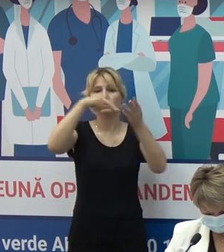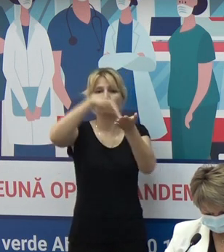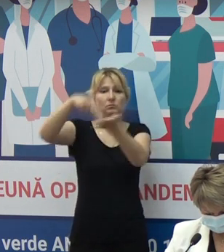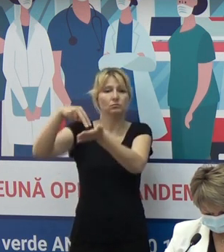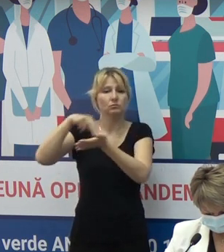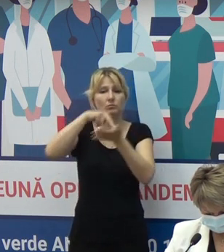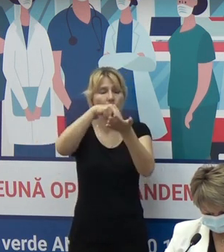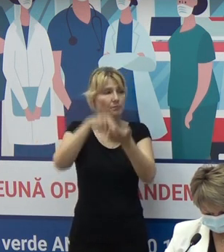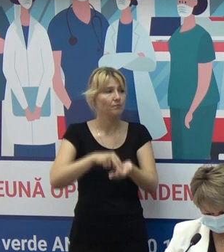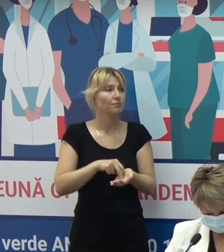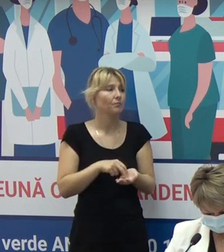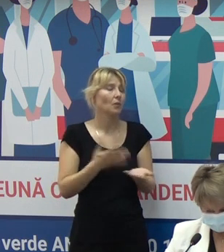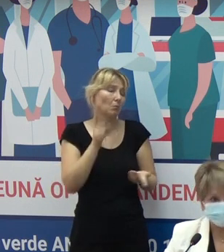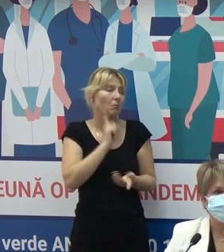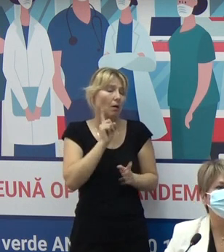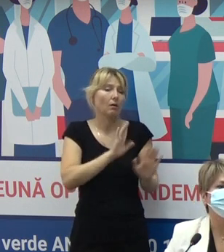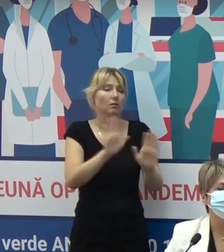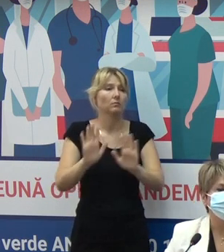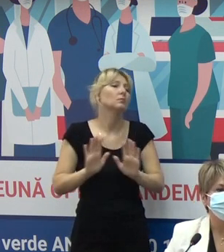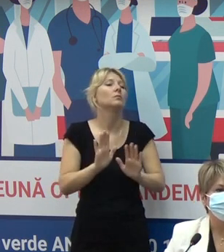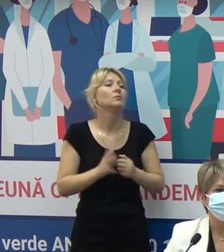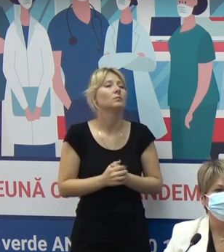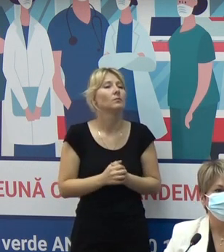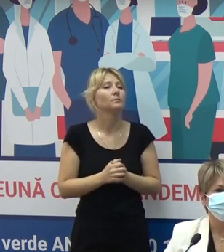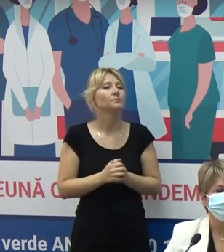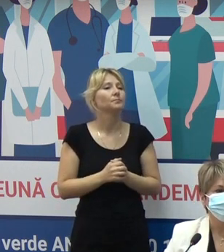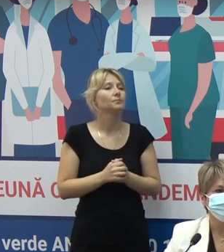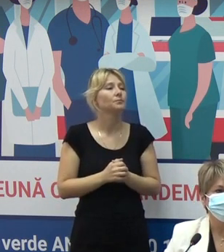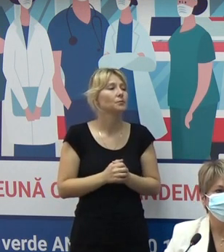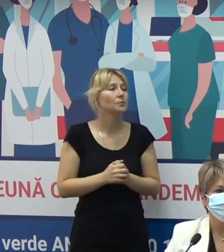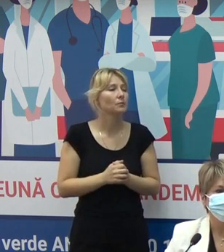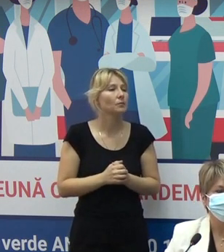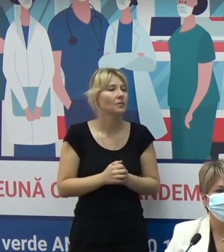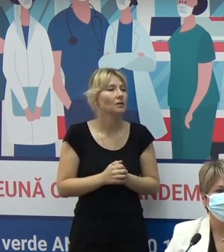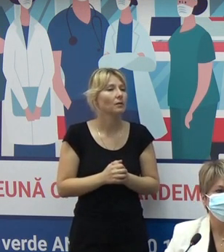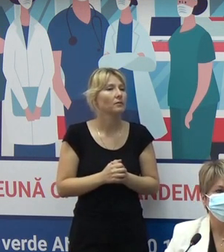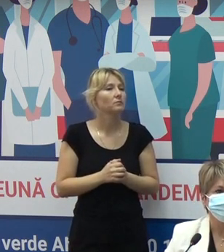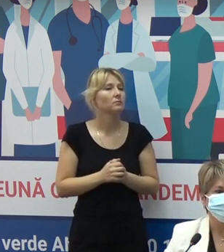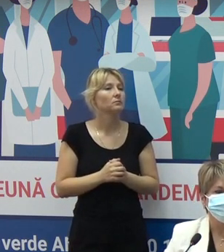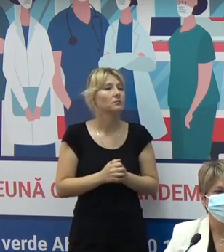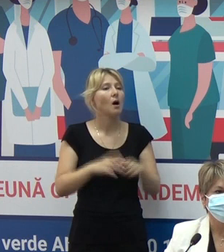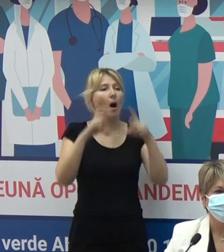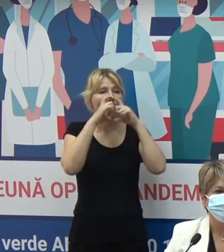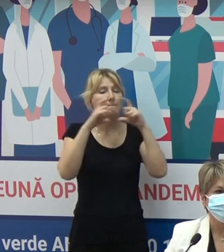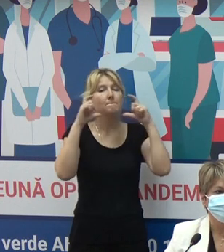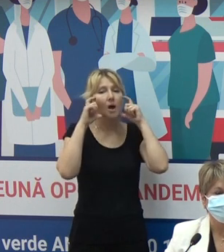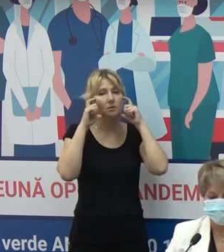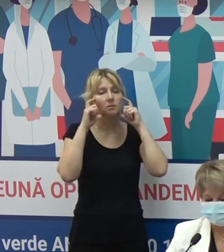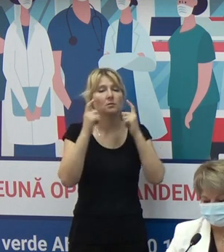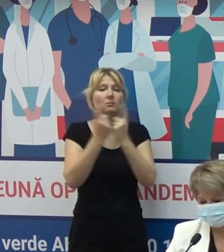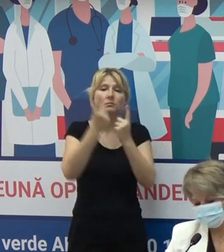cam astea. Cu toată mă, știi, doar spațiile comerate, așa se permite la distanță?